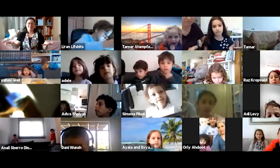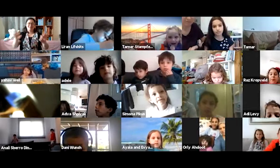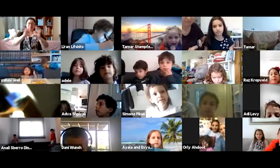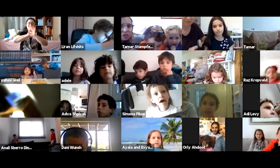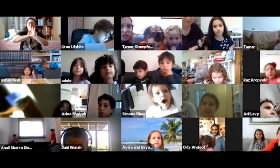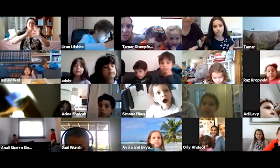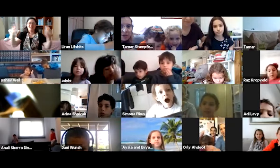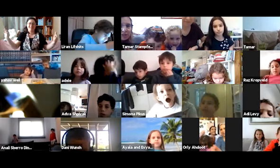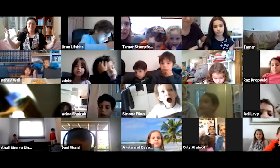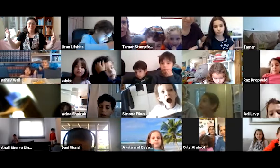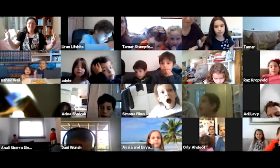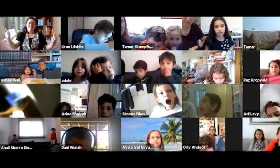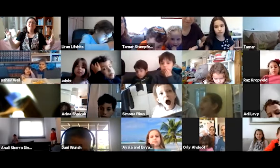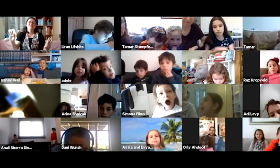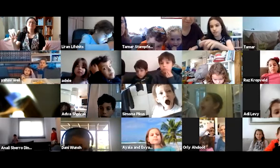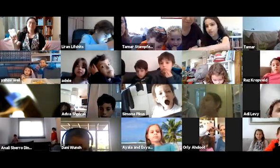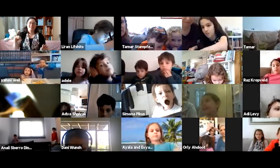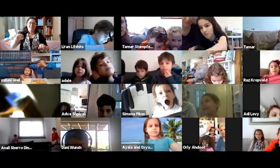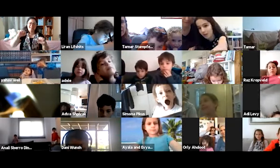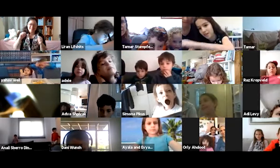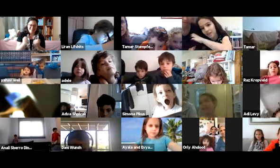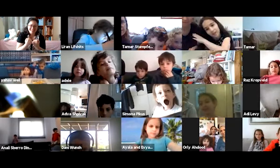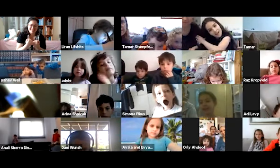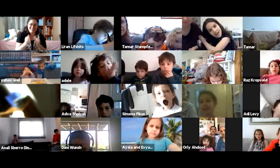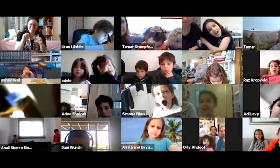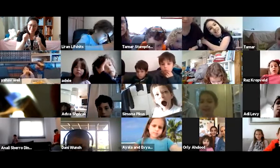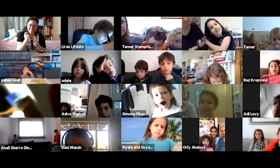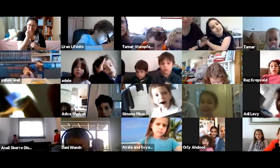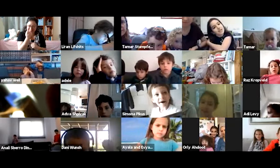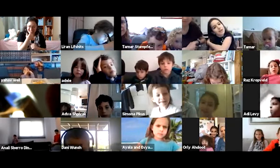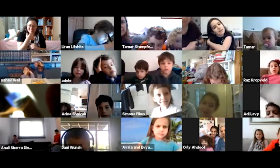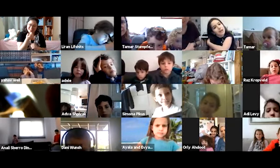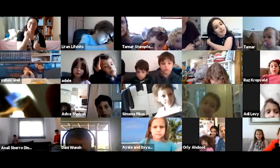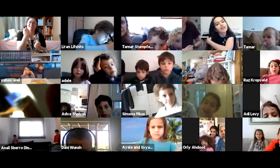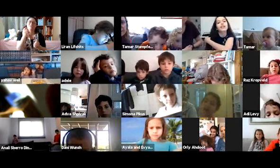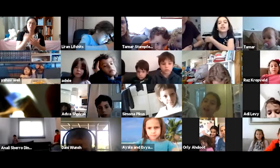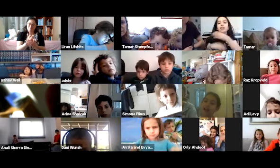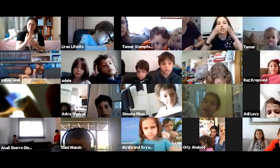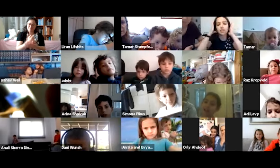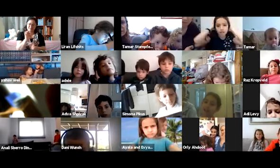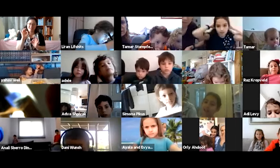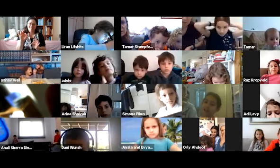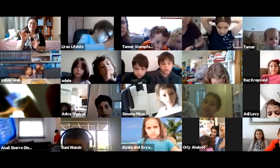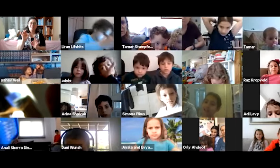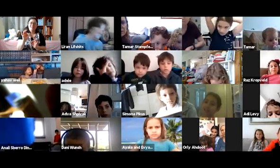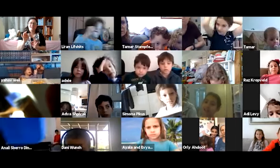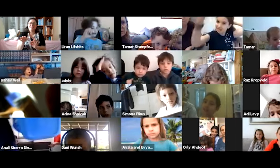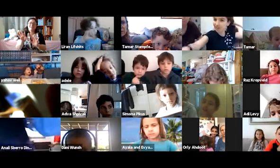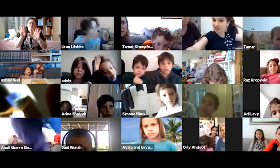מצוין. נראה שצריך לחזק קצת את החדשים. בסדר? אז היה לנו